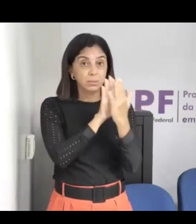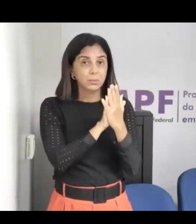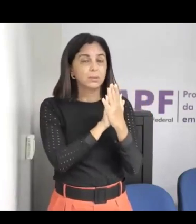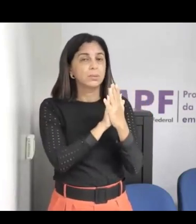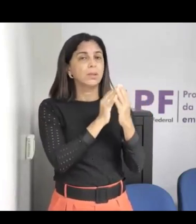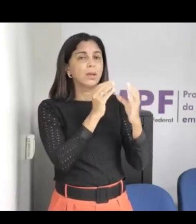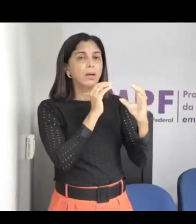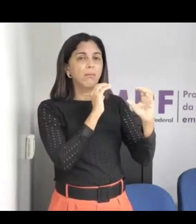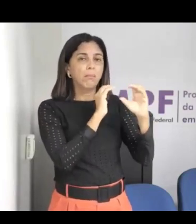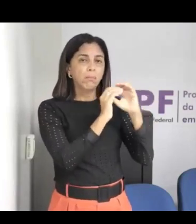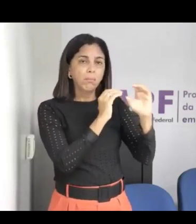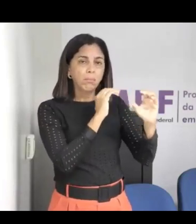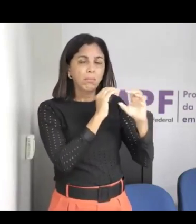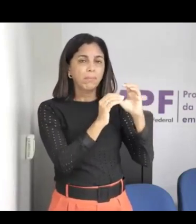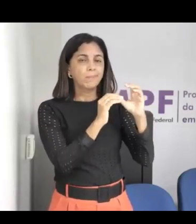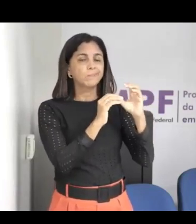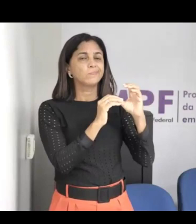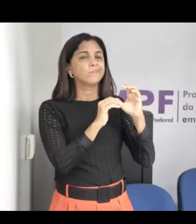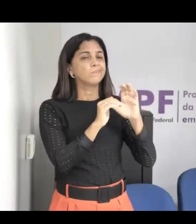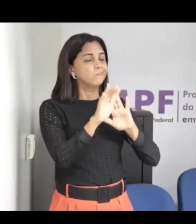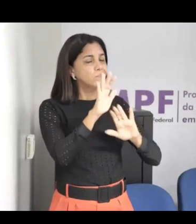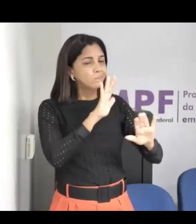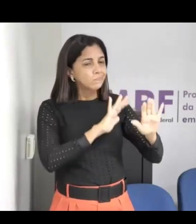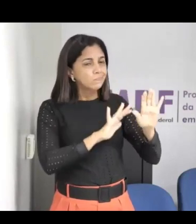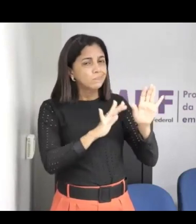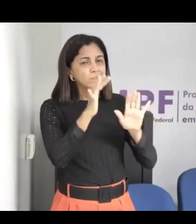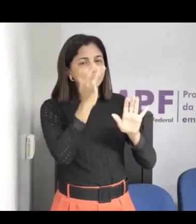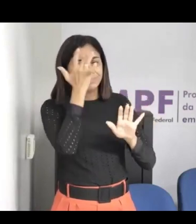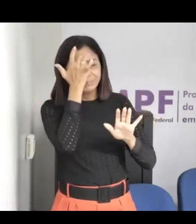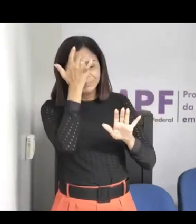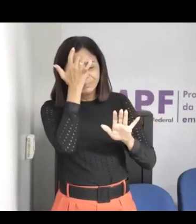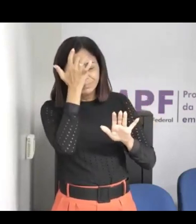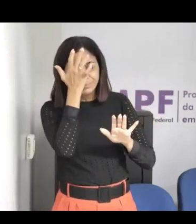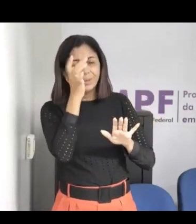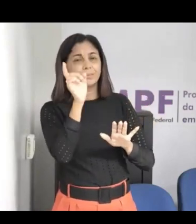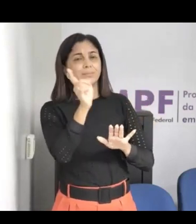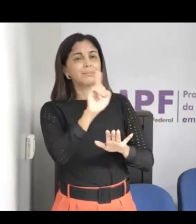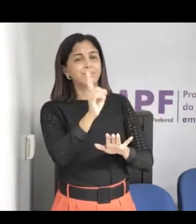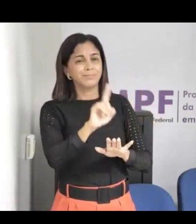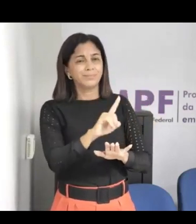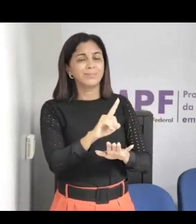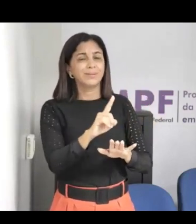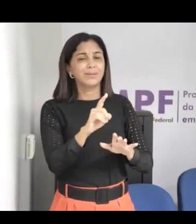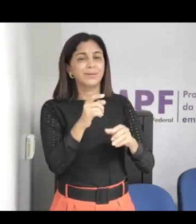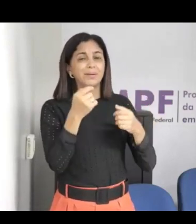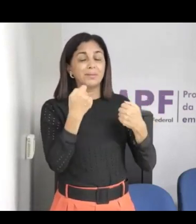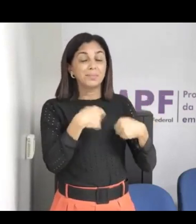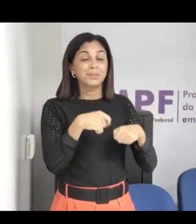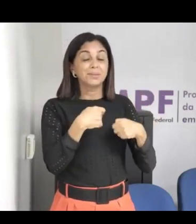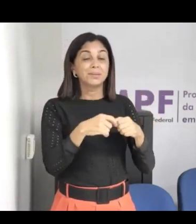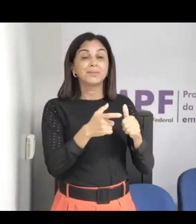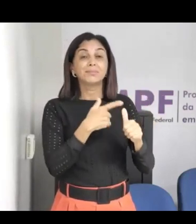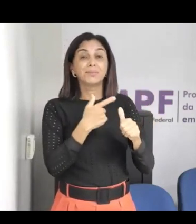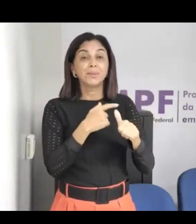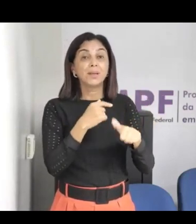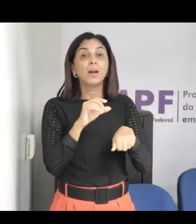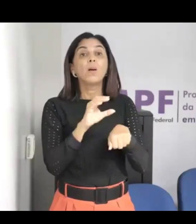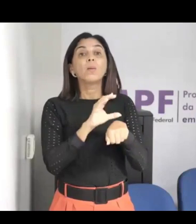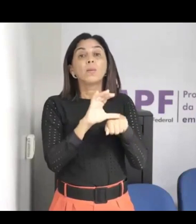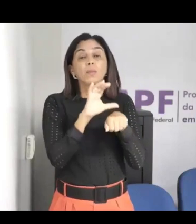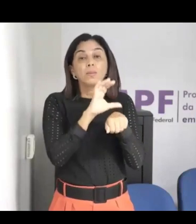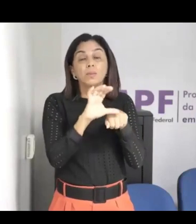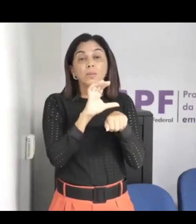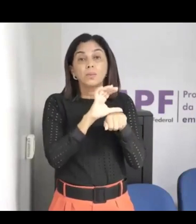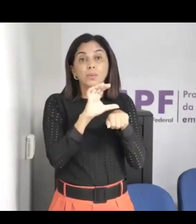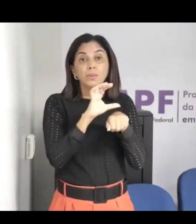meio desse curso para crianças entrar nos governos para eles virarem, para esse curso virar política pública e começar a entrar